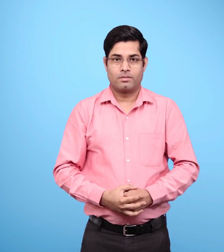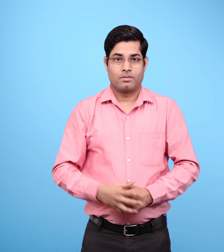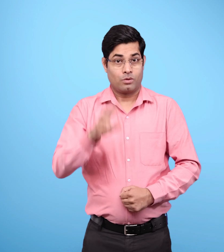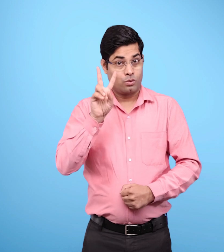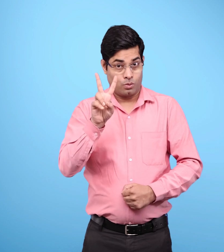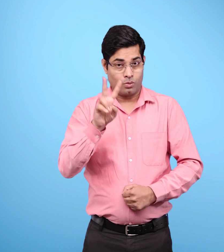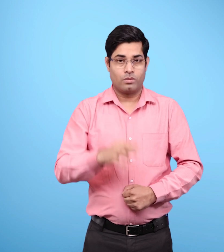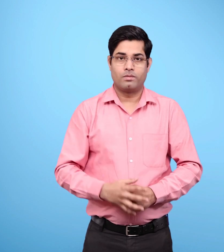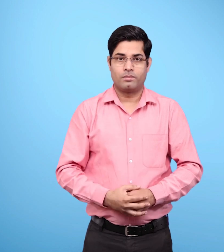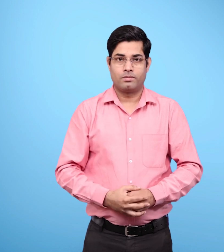दूसरा,